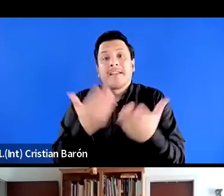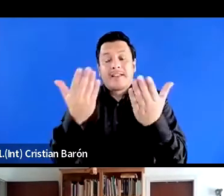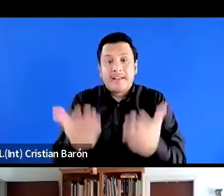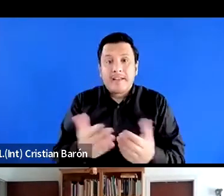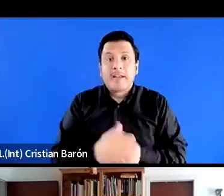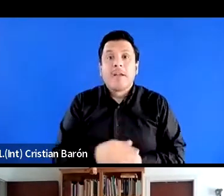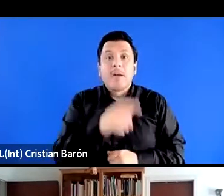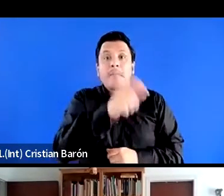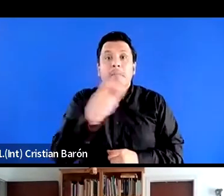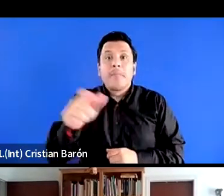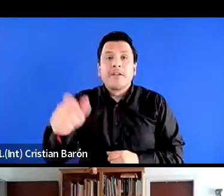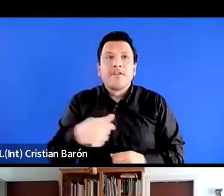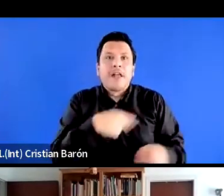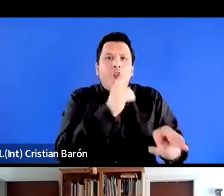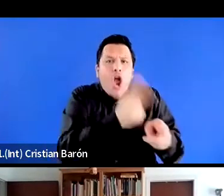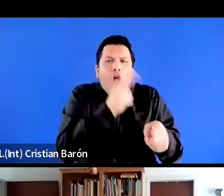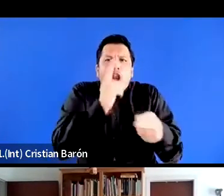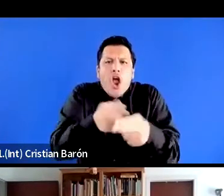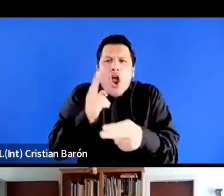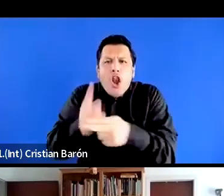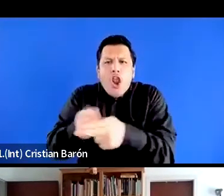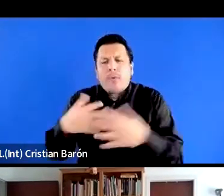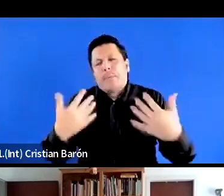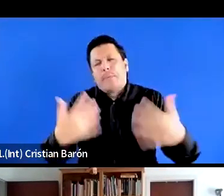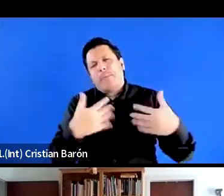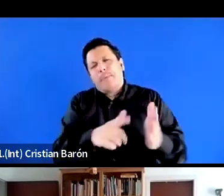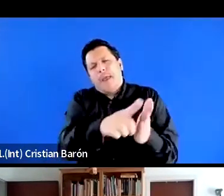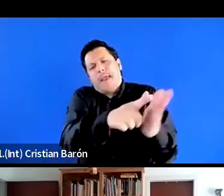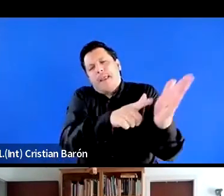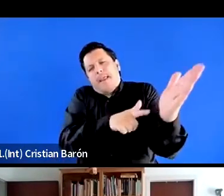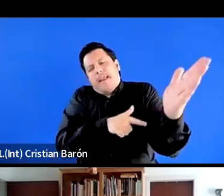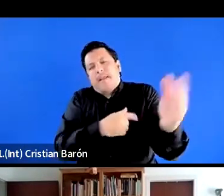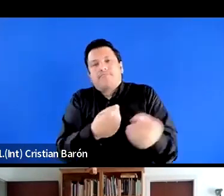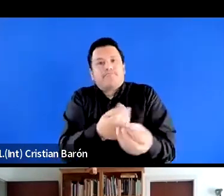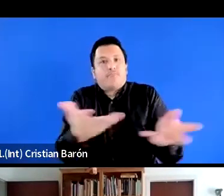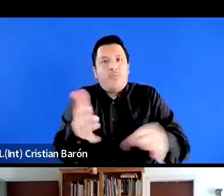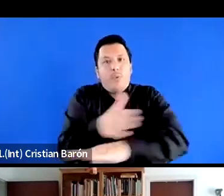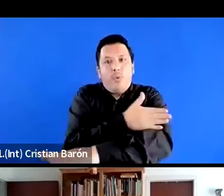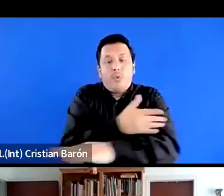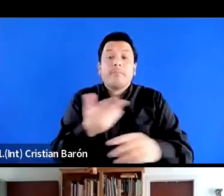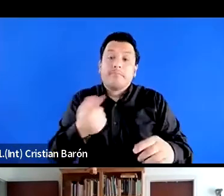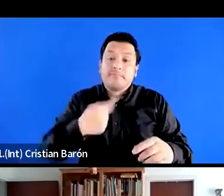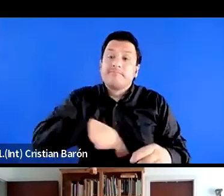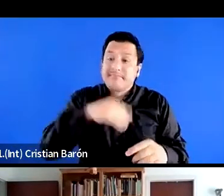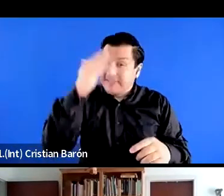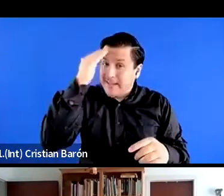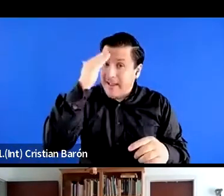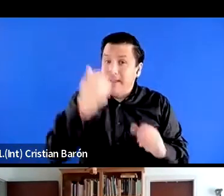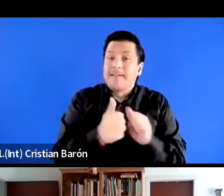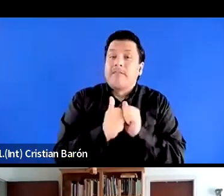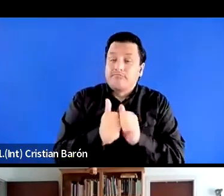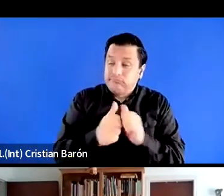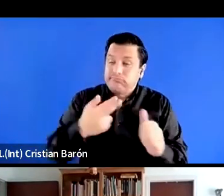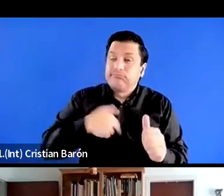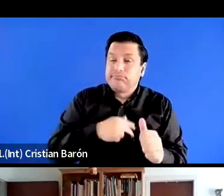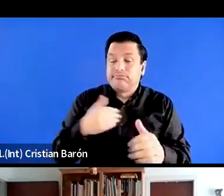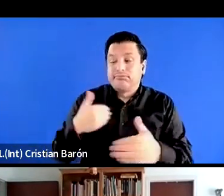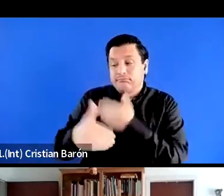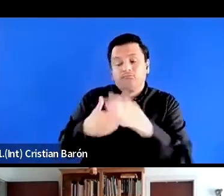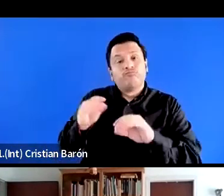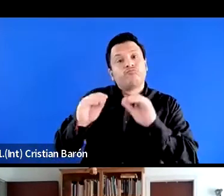personas que no puedo nombrar porque son muchas, pero ustedes saben cuánto han acompañado y potenciado lo que quería saber,